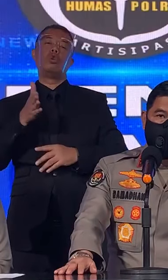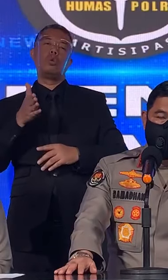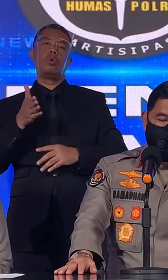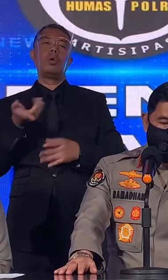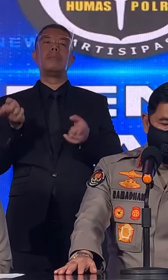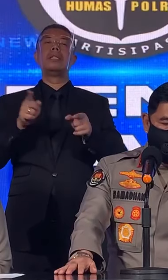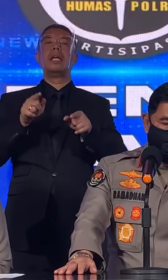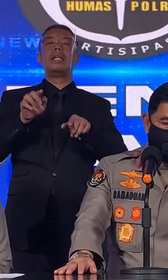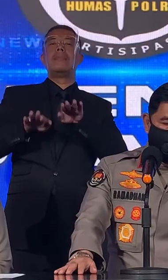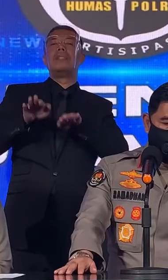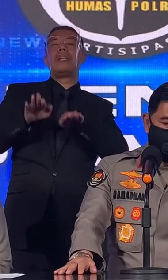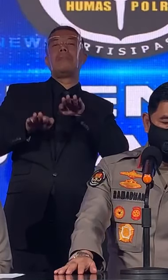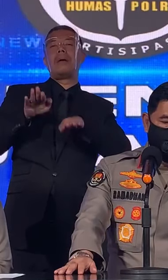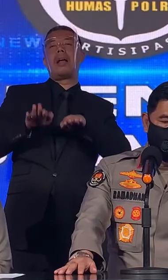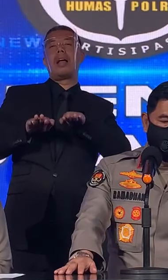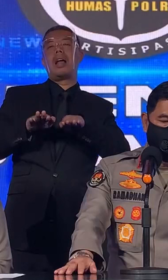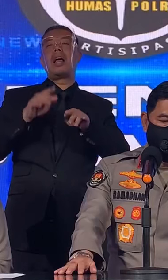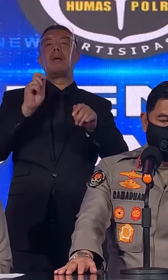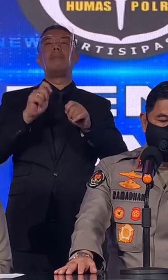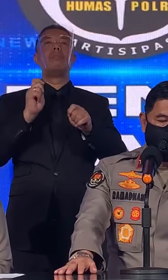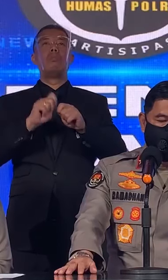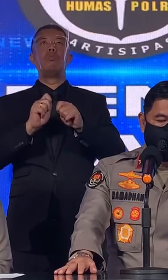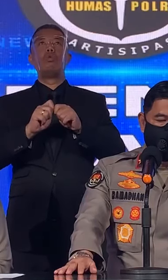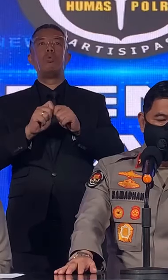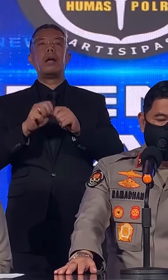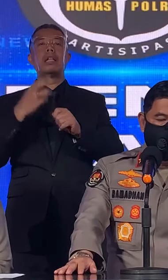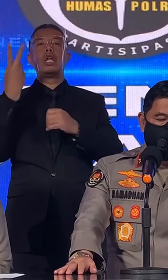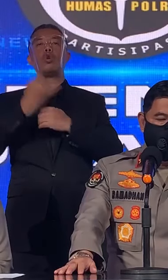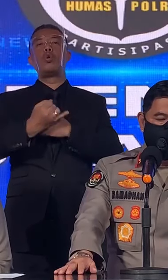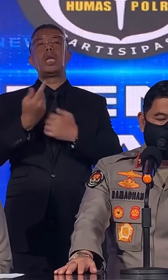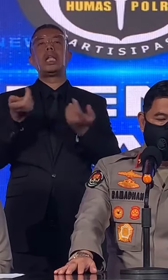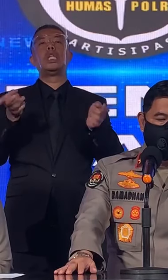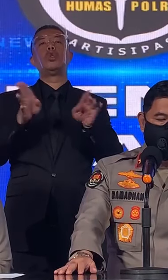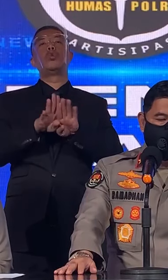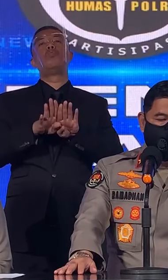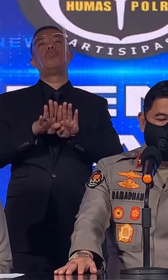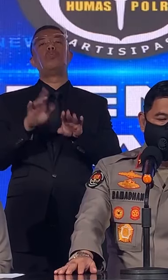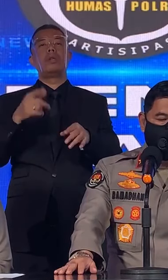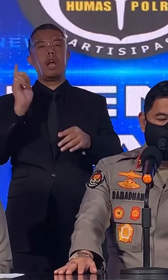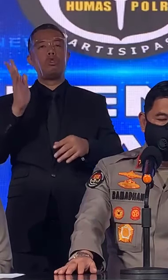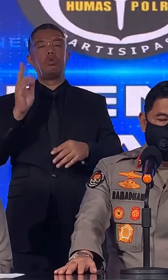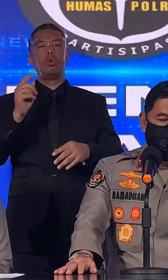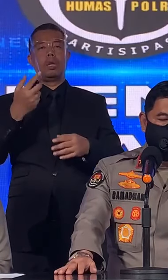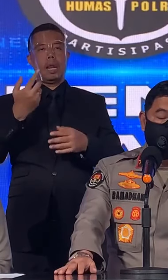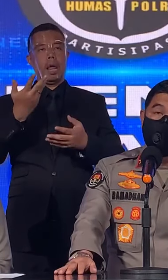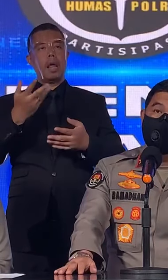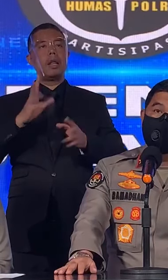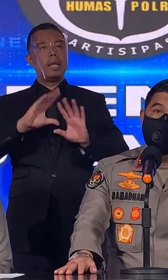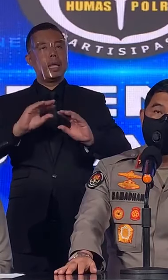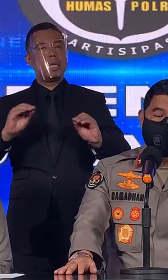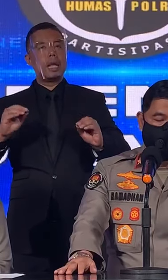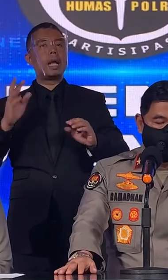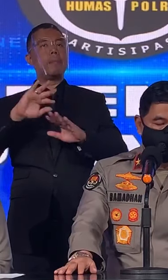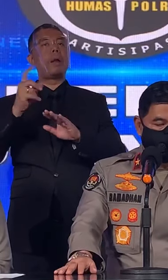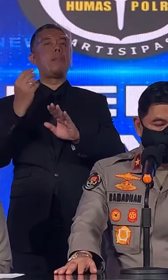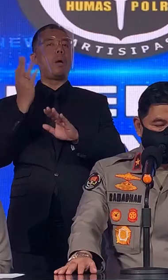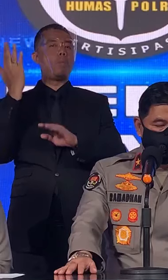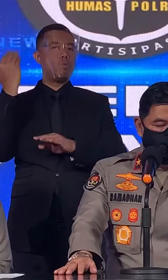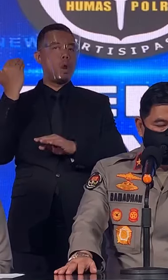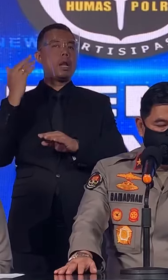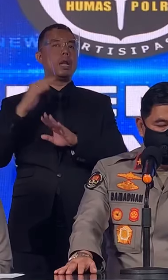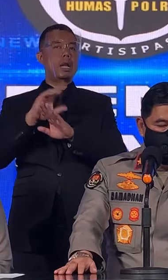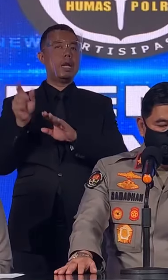Memperbaiki Atau Menutupi Kerugian Yang Telah Dialami Beberapa Bulan Sebelumnya